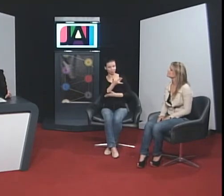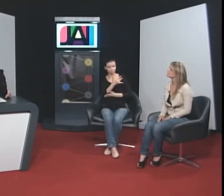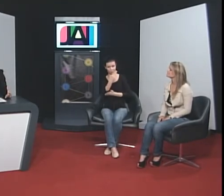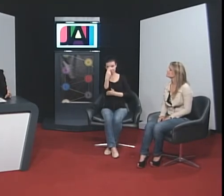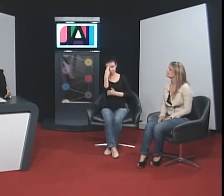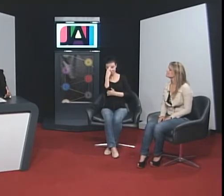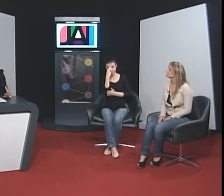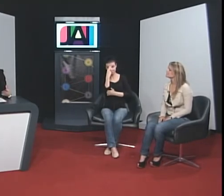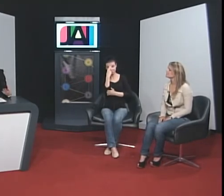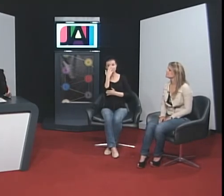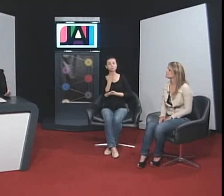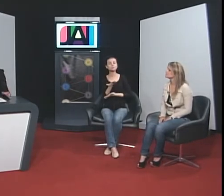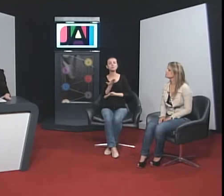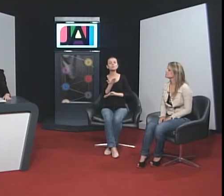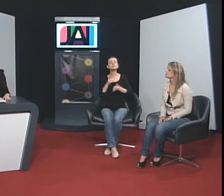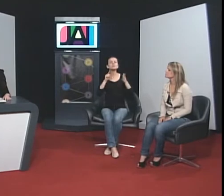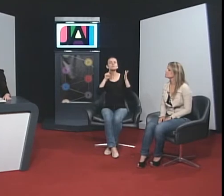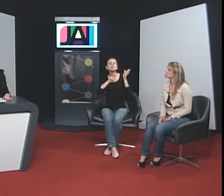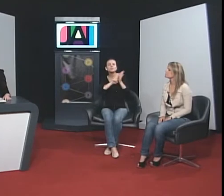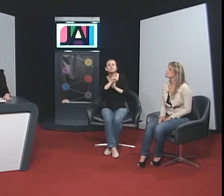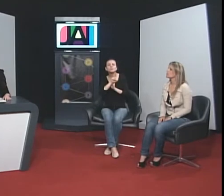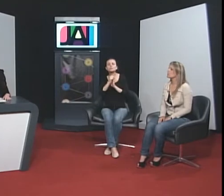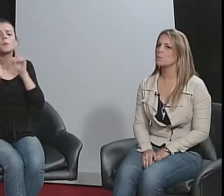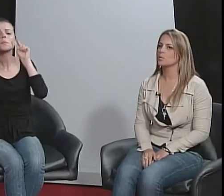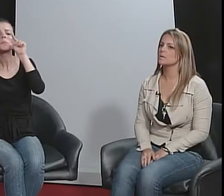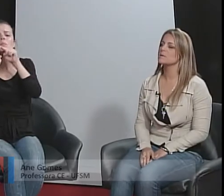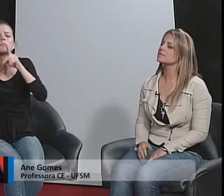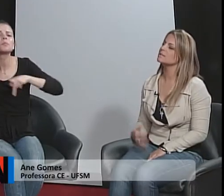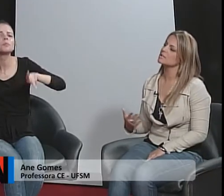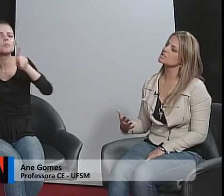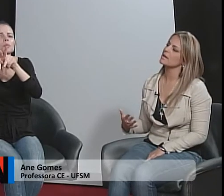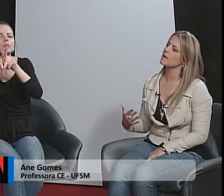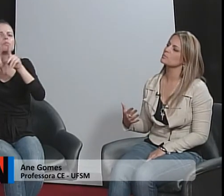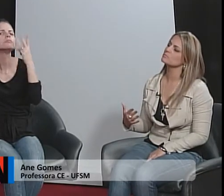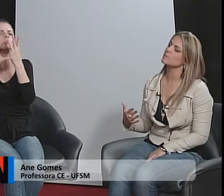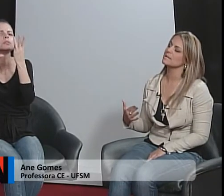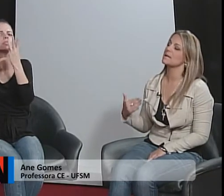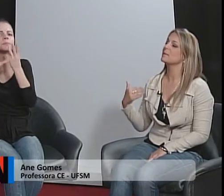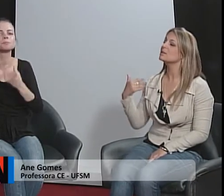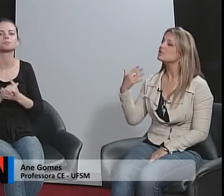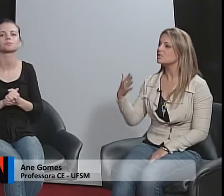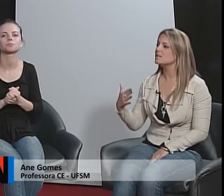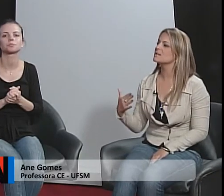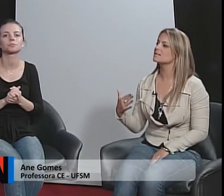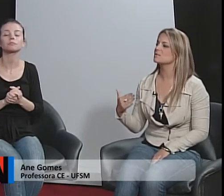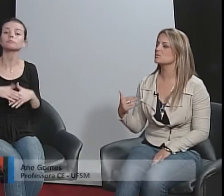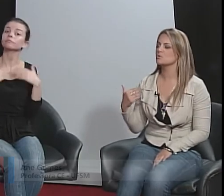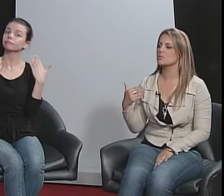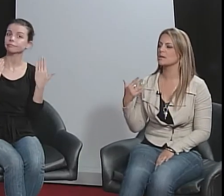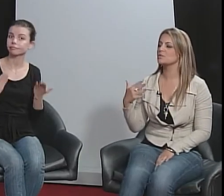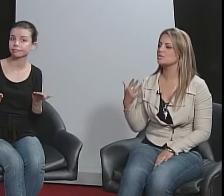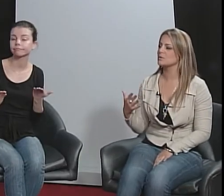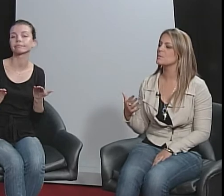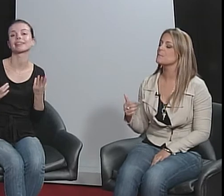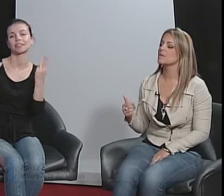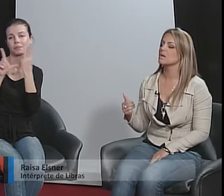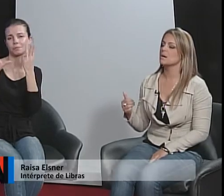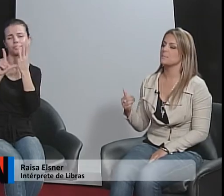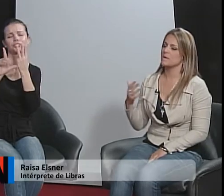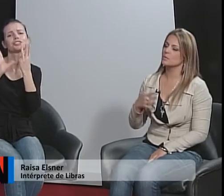é o público-alvo do LibraStri? Bom, o LibraStri já é uma ideia bem antiga, um sonho bem antigo. Meu e